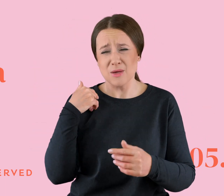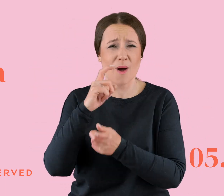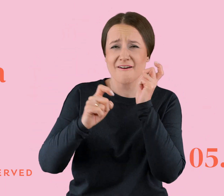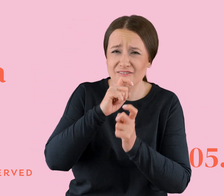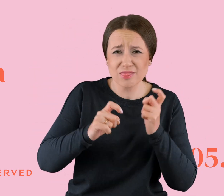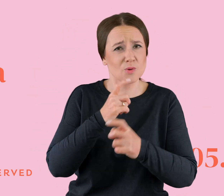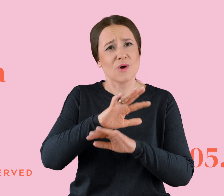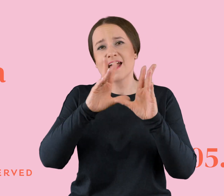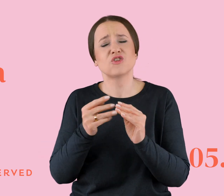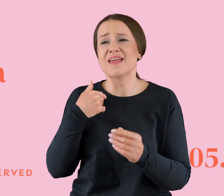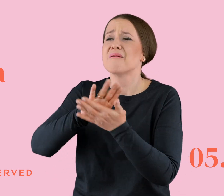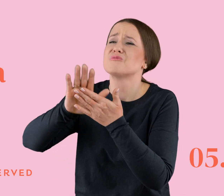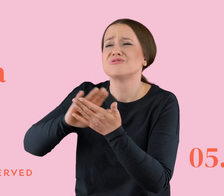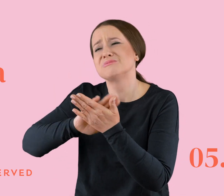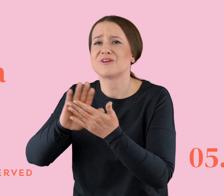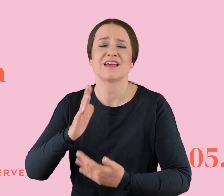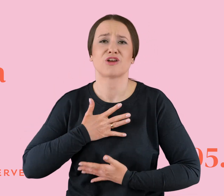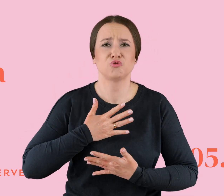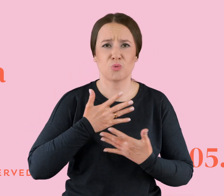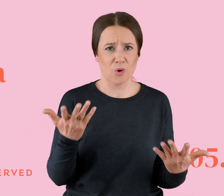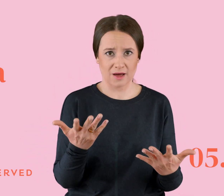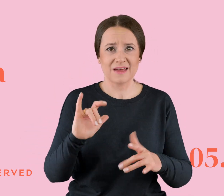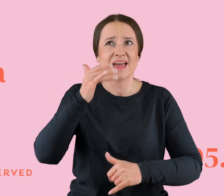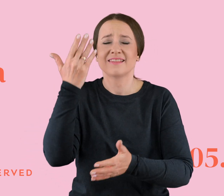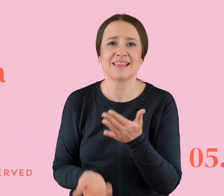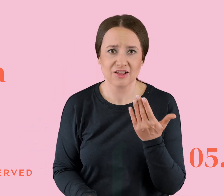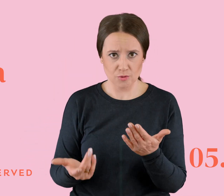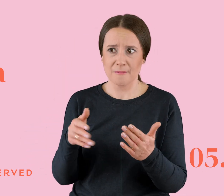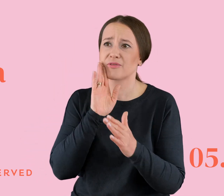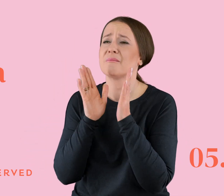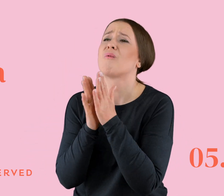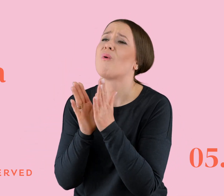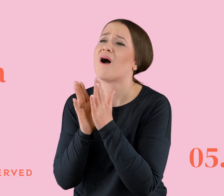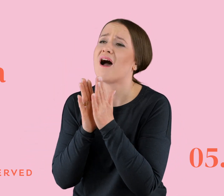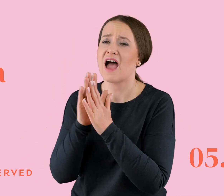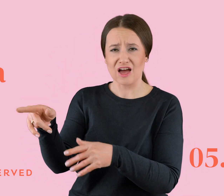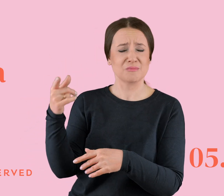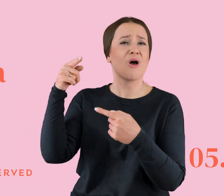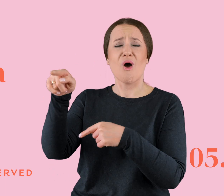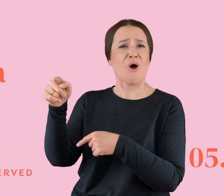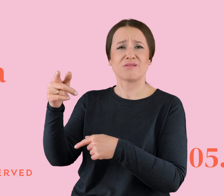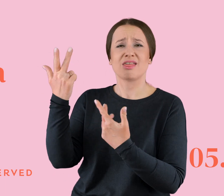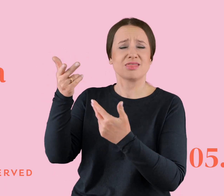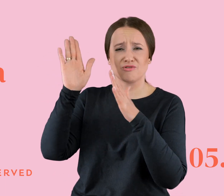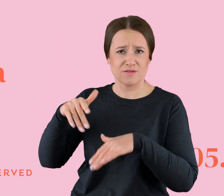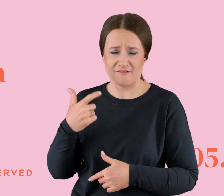zwykle to moje przepraszanie i to czucie się w ogóle, jakie ja bym go traciła i błaganie o to, żeby on ode mnie nie odchodził. No ale później się on